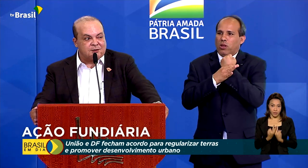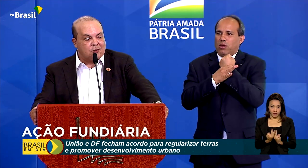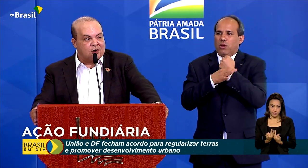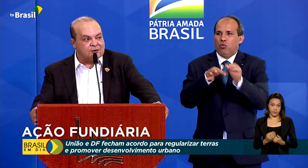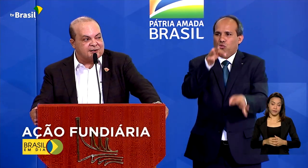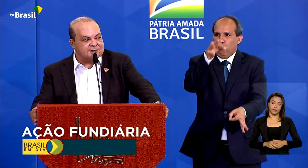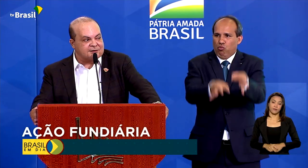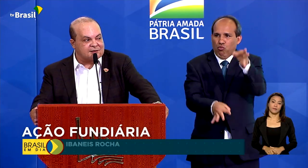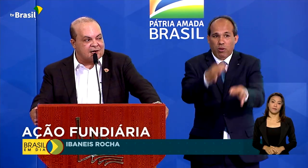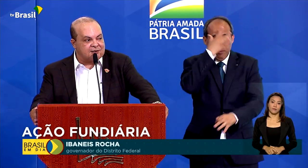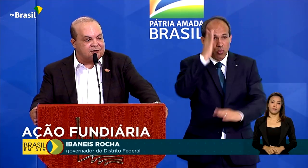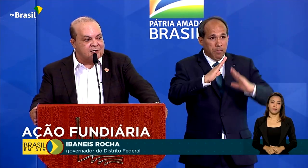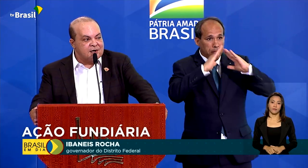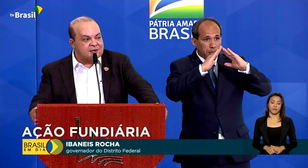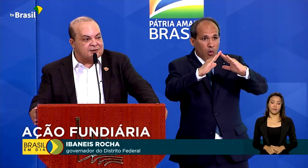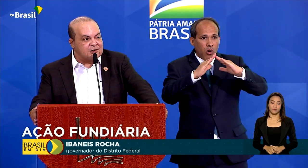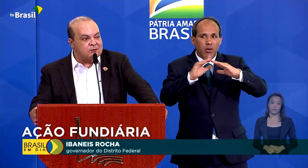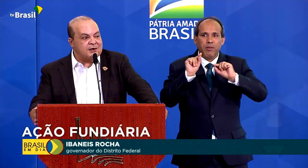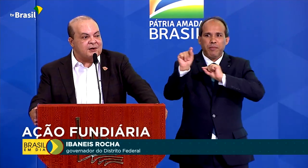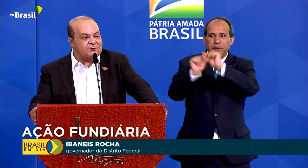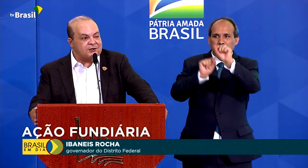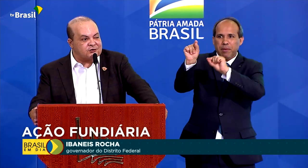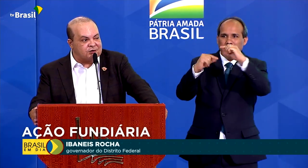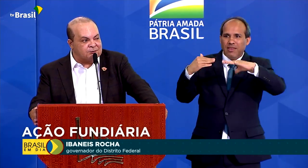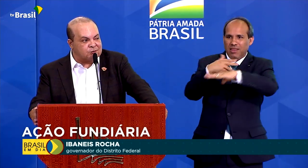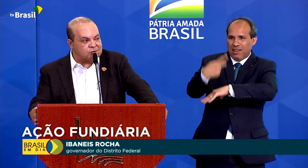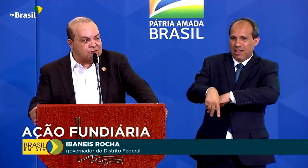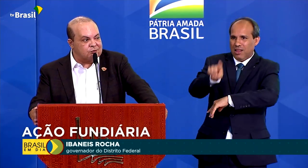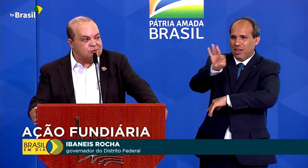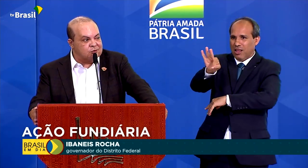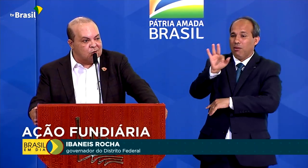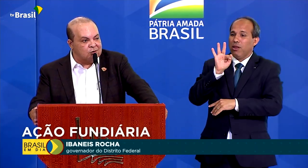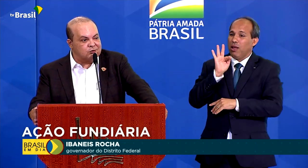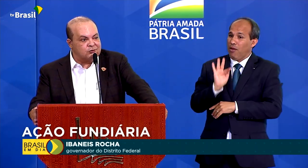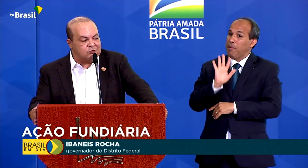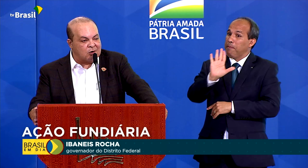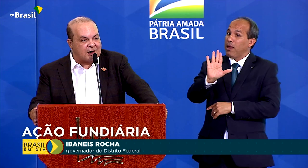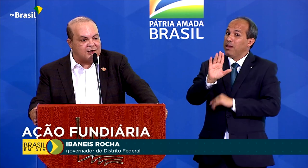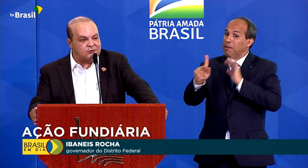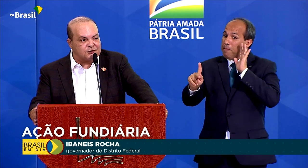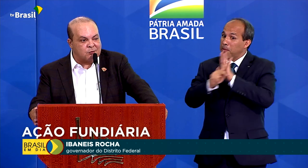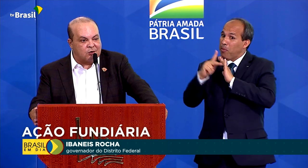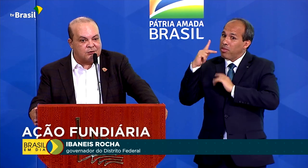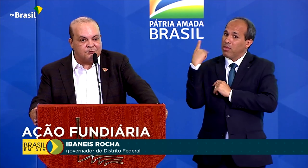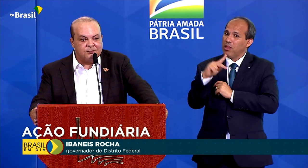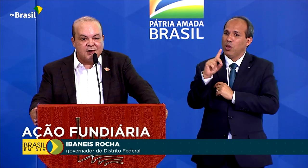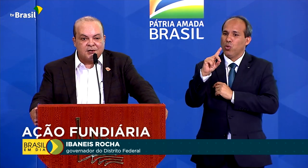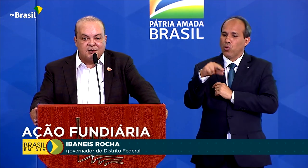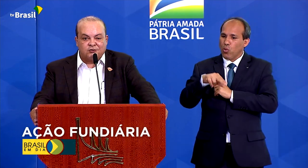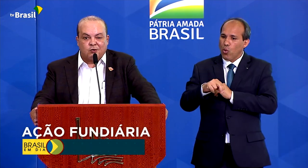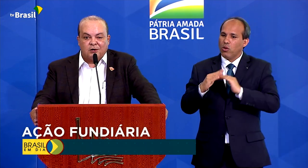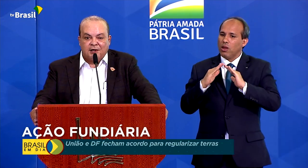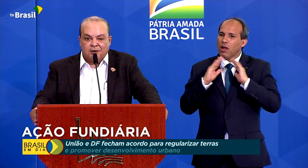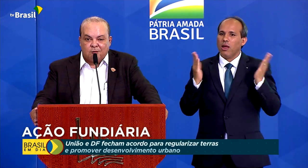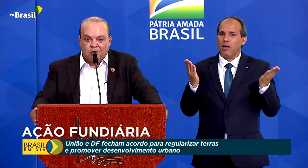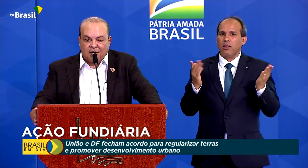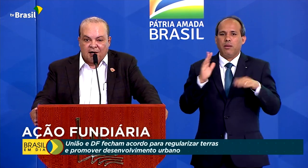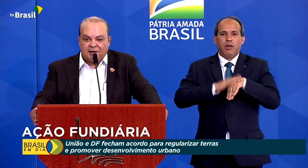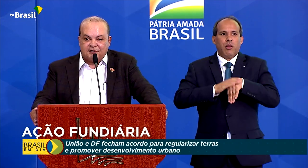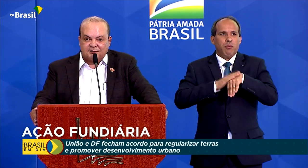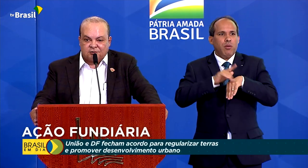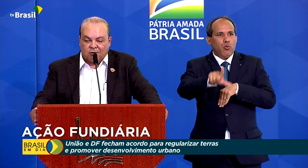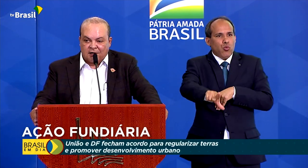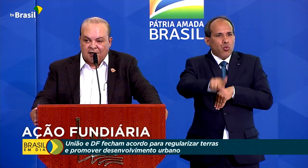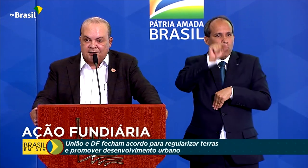pessoas que moram nessa cidade, que são efetivos donos dos locais onde moram, que escolheram